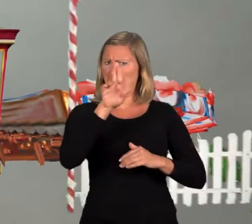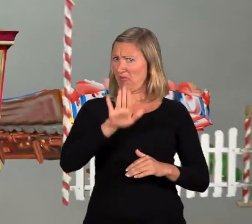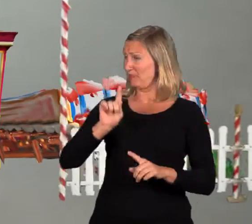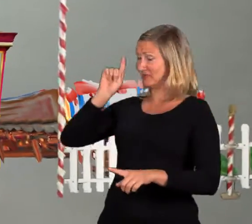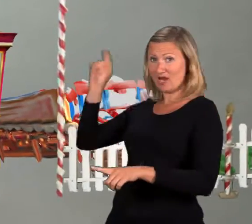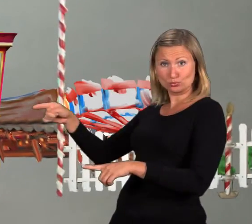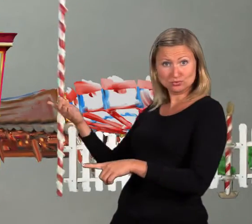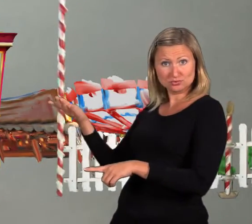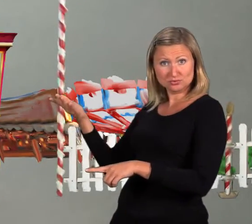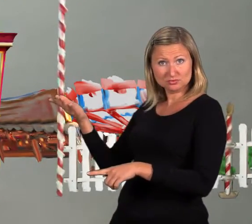Wer bleibt eigentlich draußen?